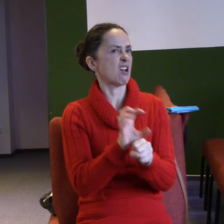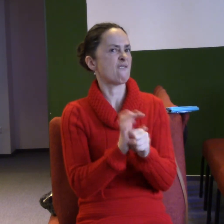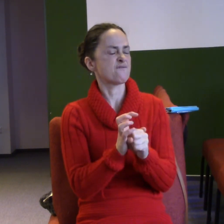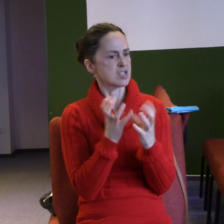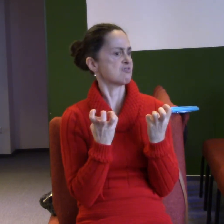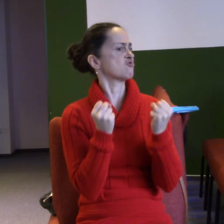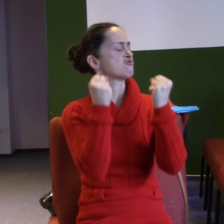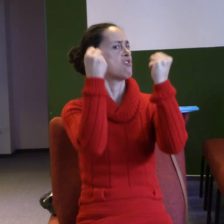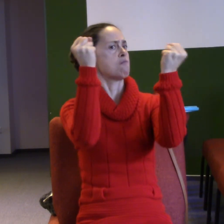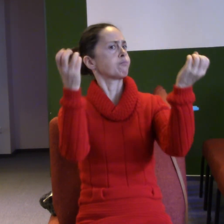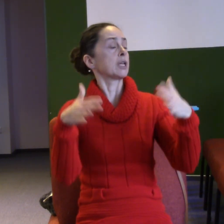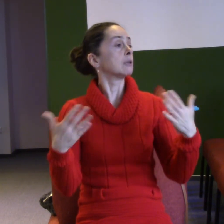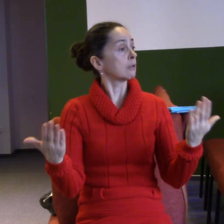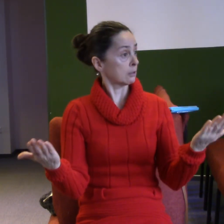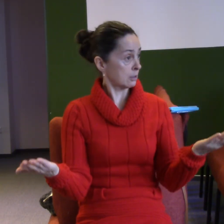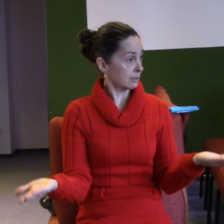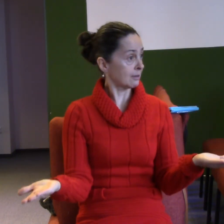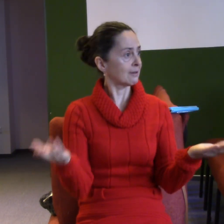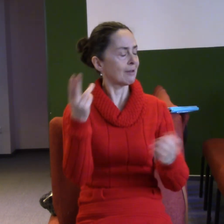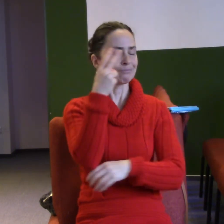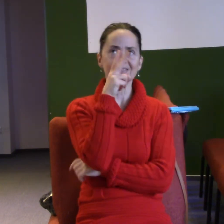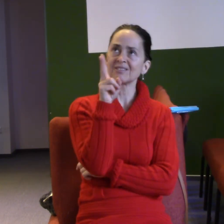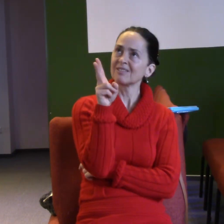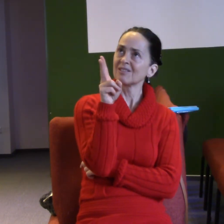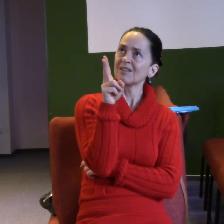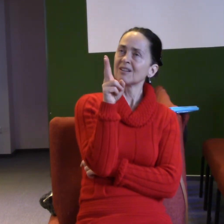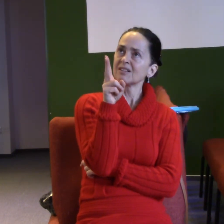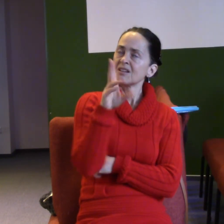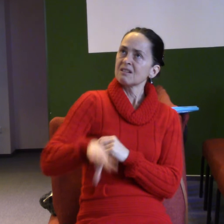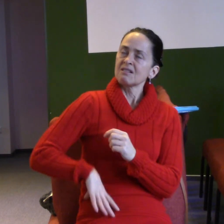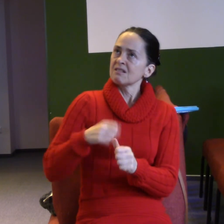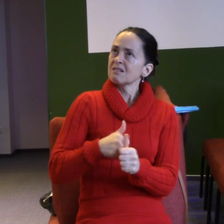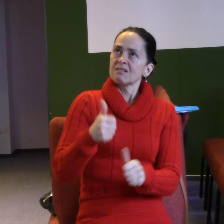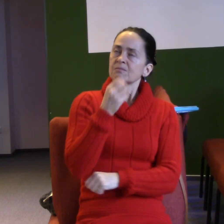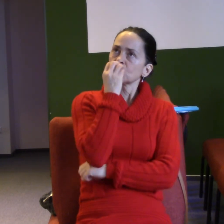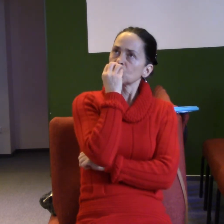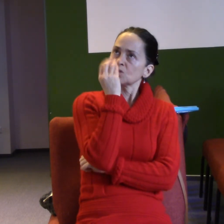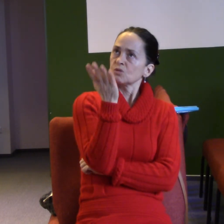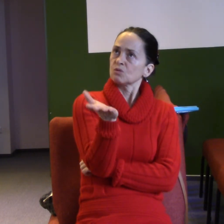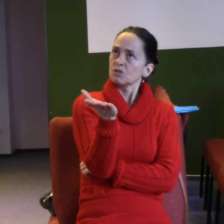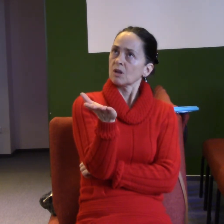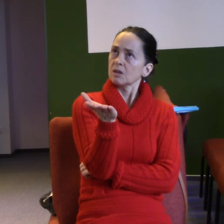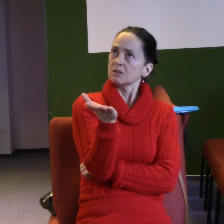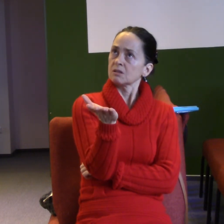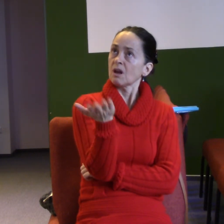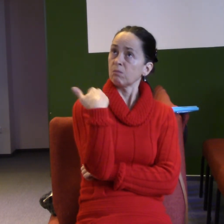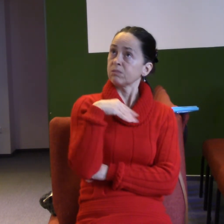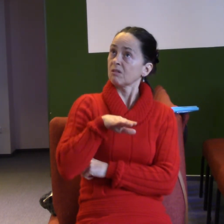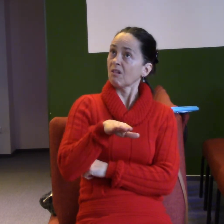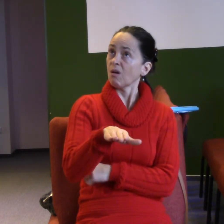se mohl dívat na Ježíše a říkat si, pane, to je úžasné, že jsme pořád v tvé ruce. Ty máš